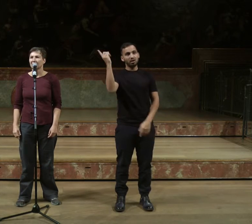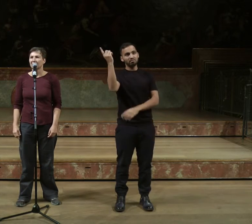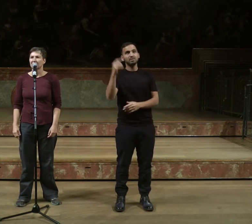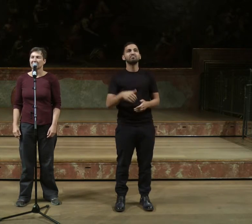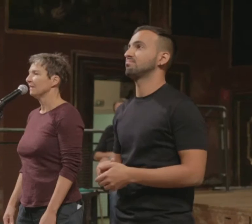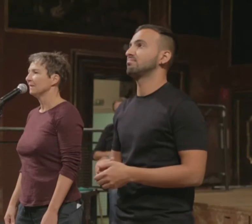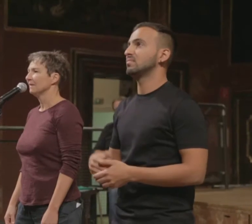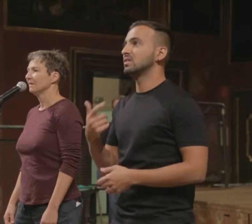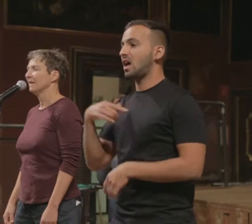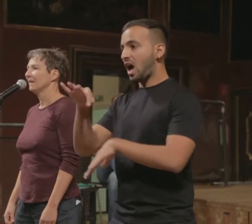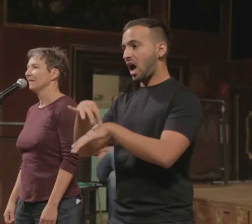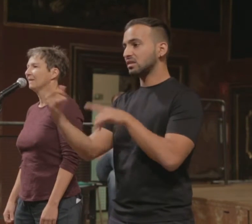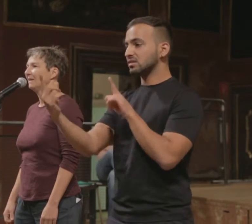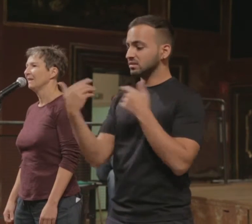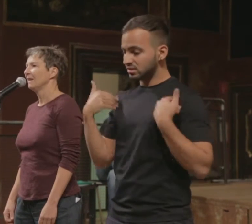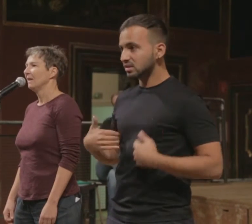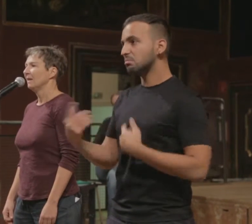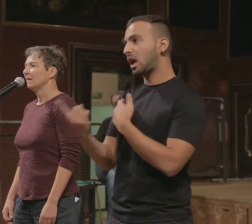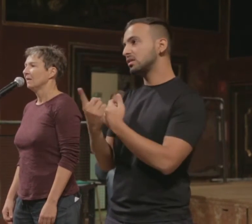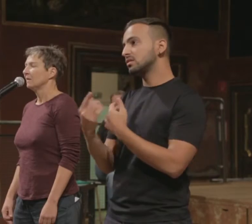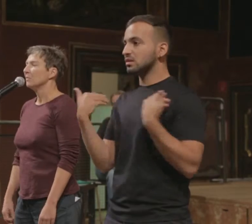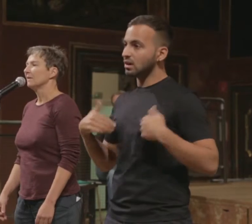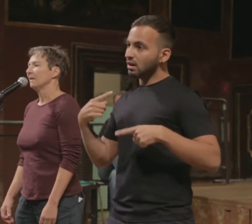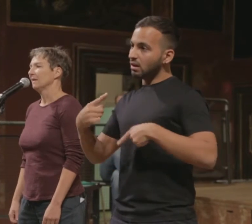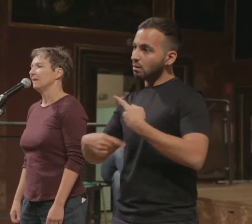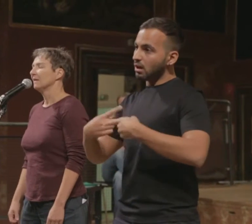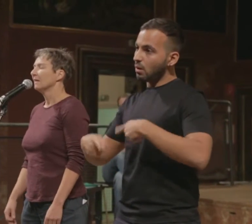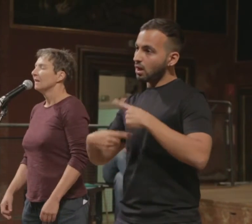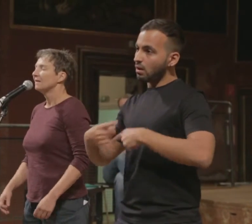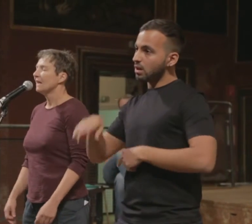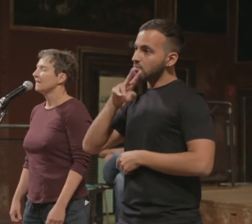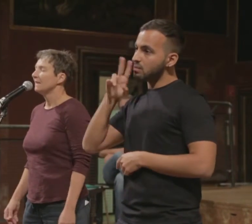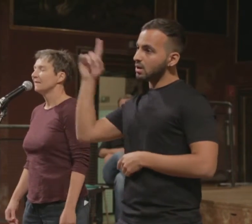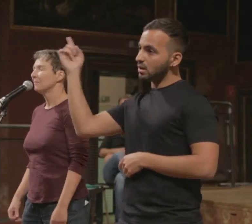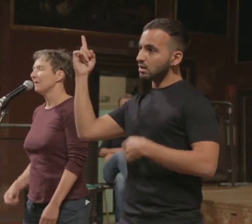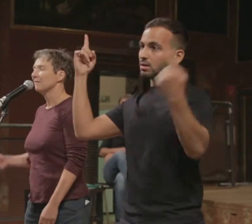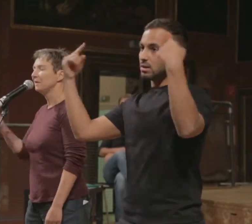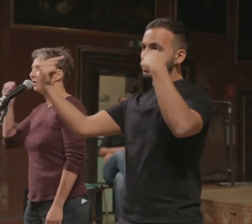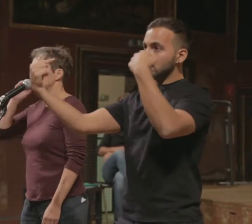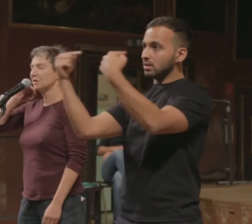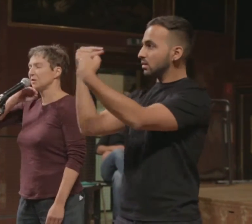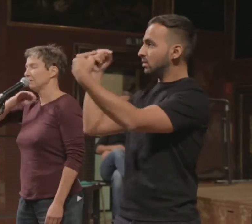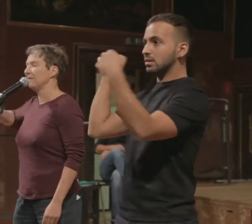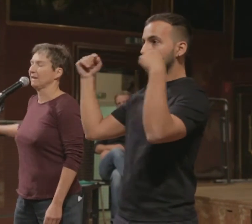die Patientin deiner Ärztin, die Mutter deiner Kinder. Sei nicht mehr, wisch weg.